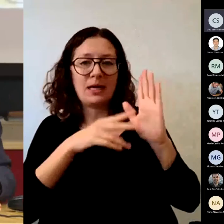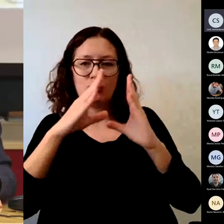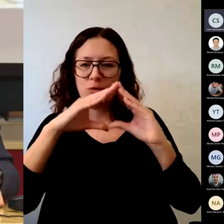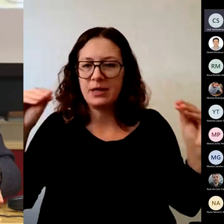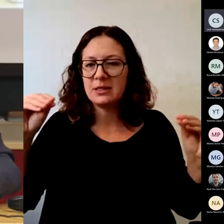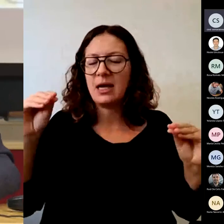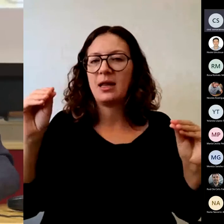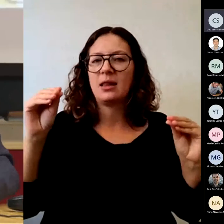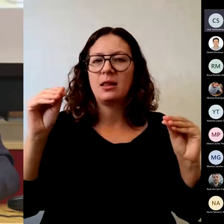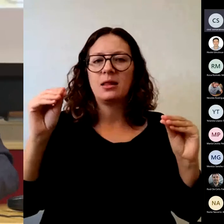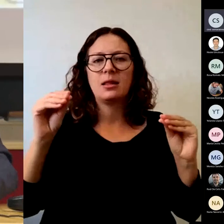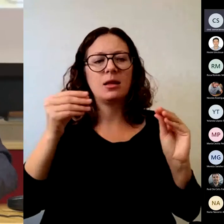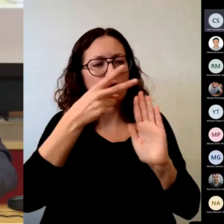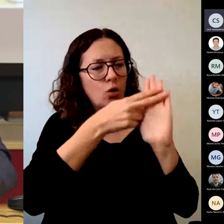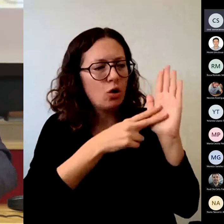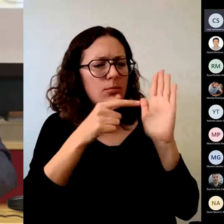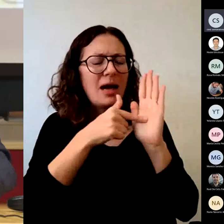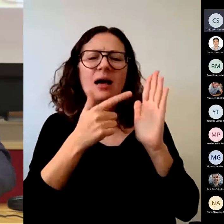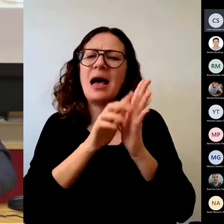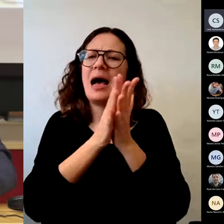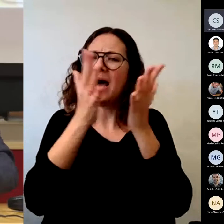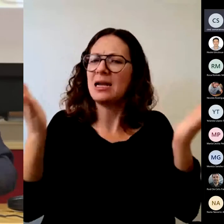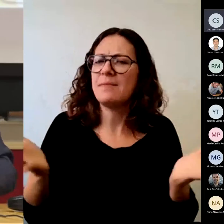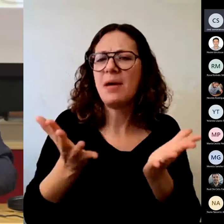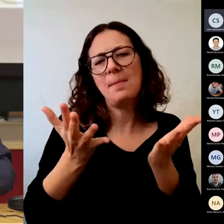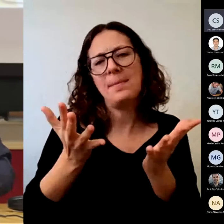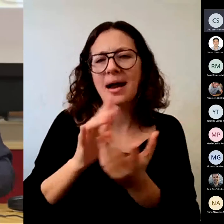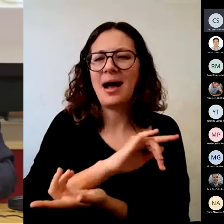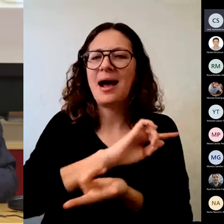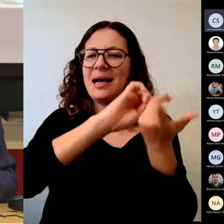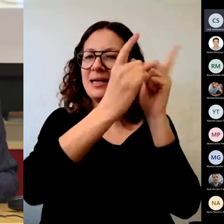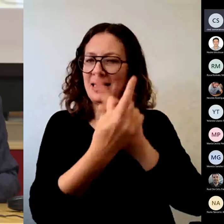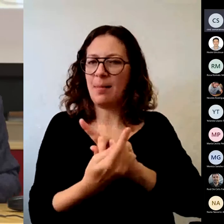universitarias a que ese cambio se haga.